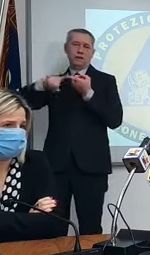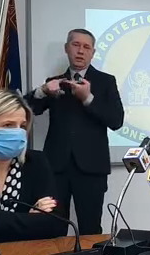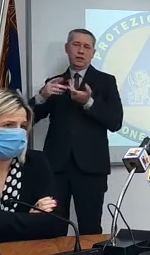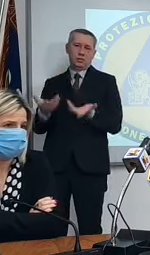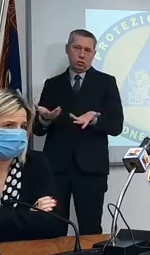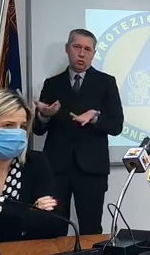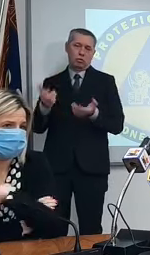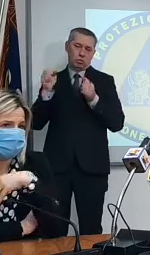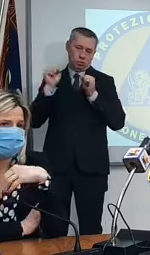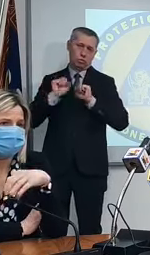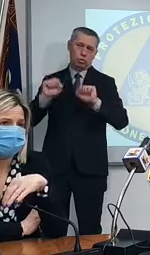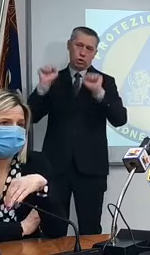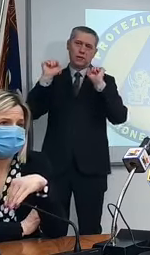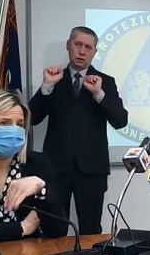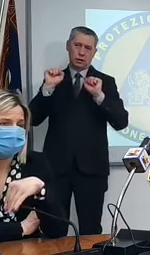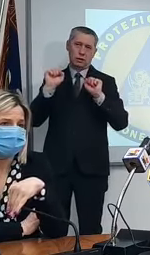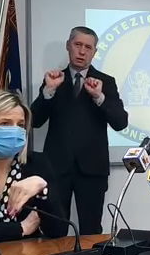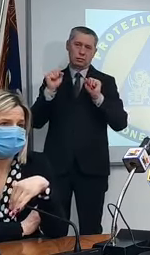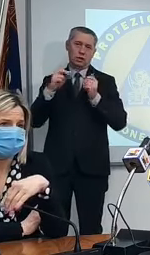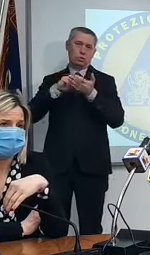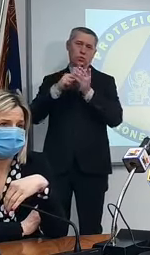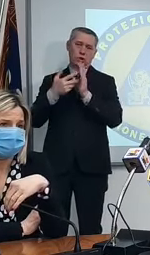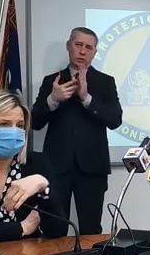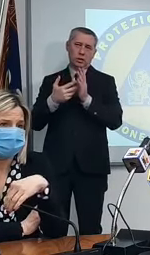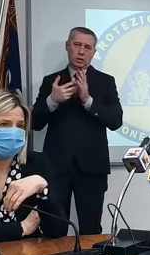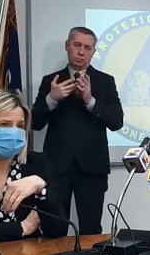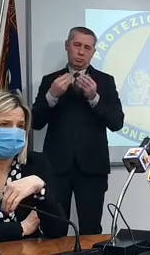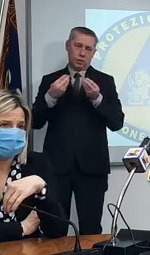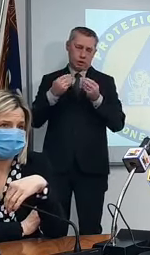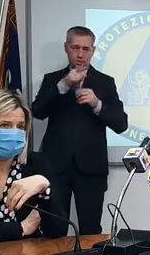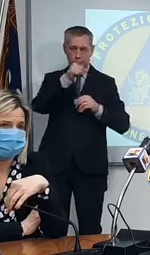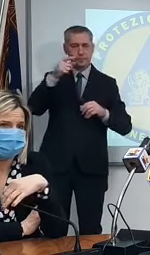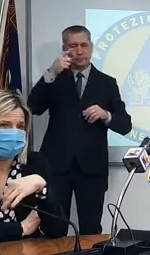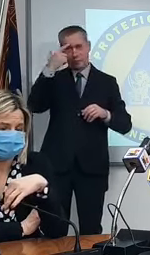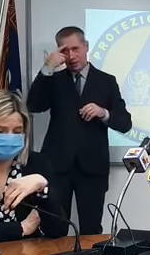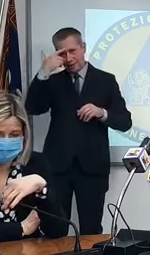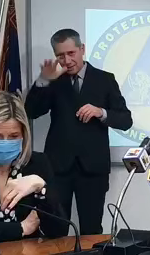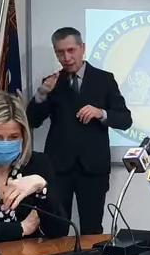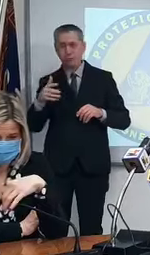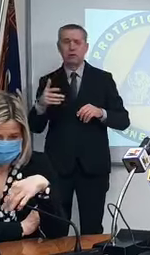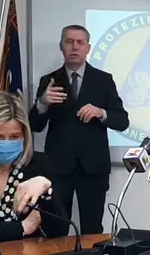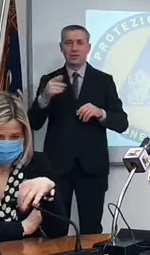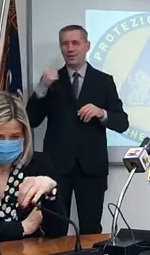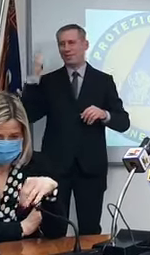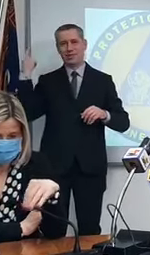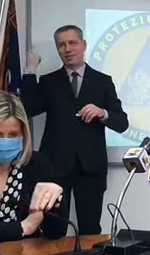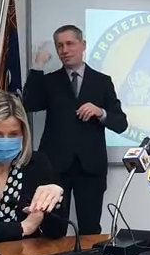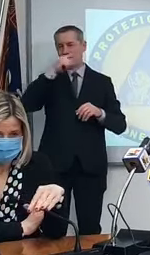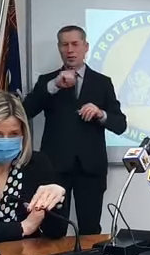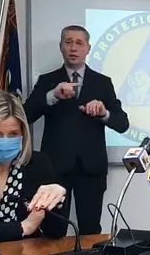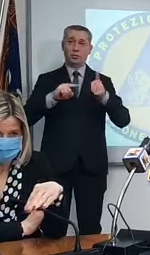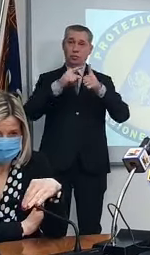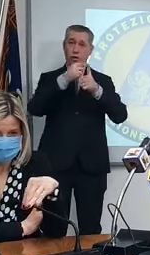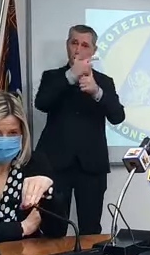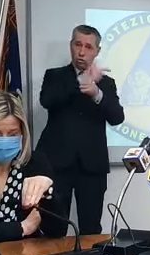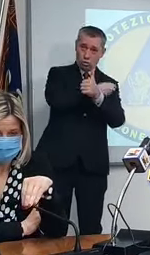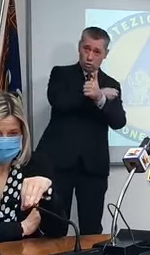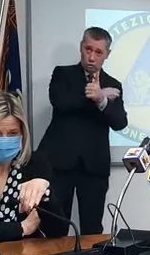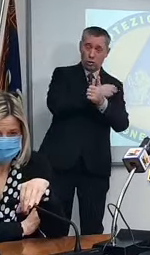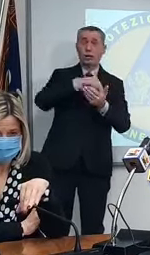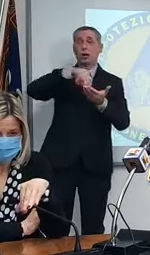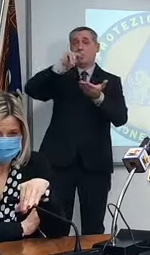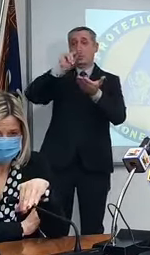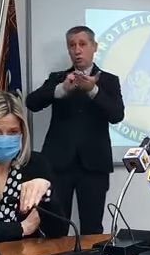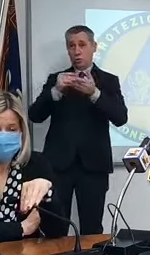qualche disservizio che è nato perché voi capite che è difficile mettere in fila la prima dose dagli la prenotazione